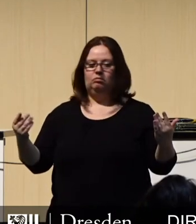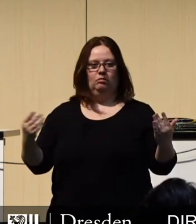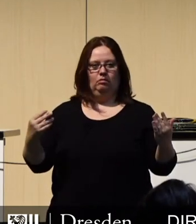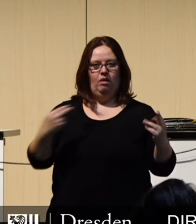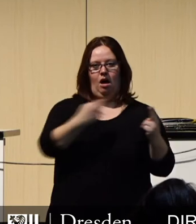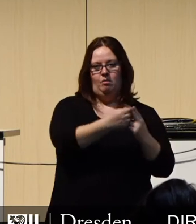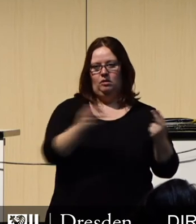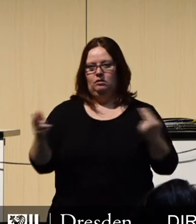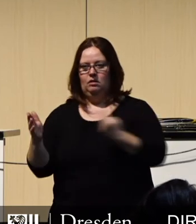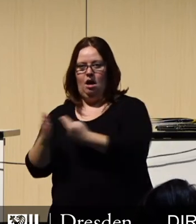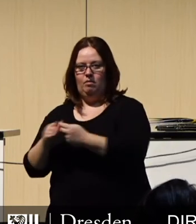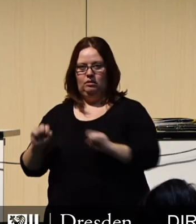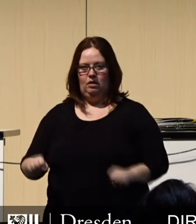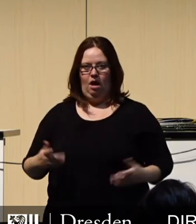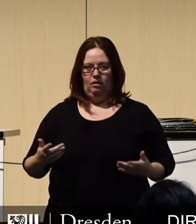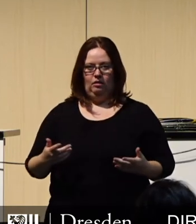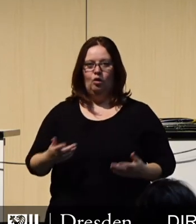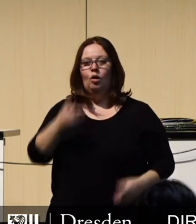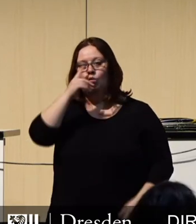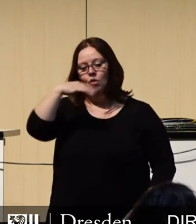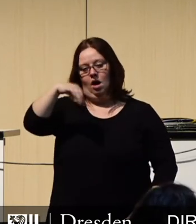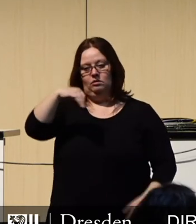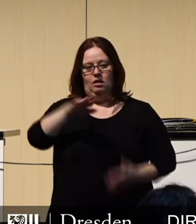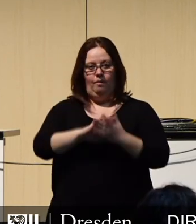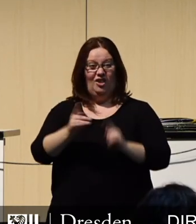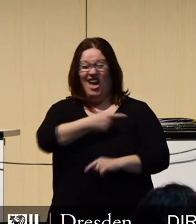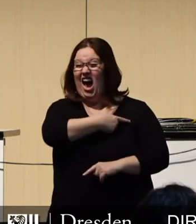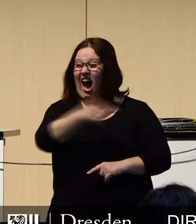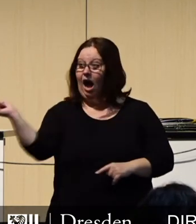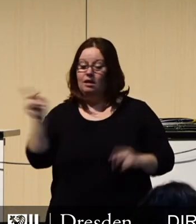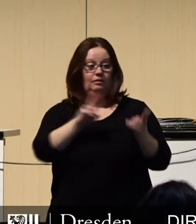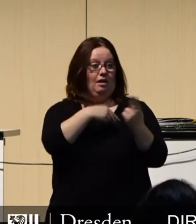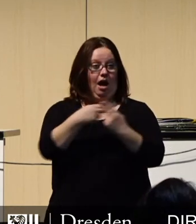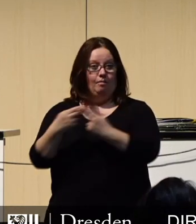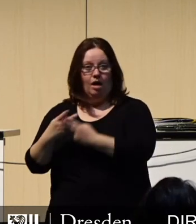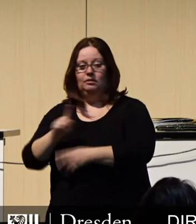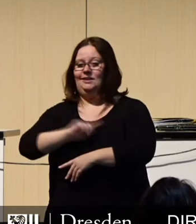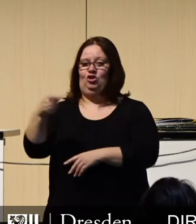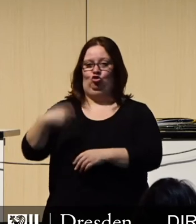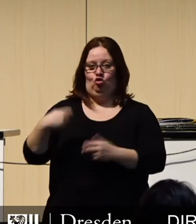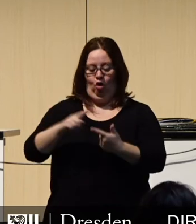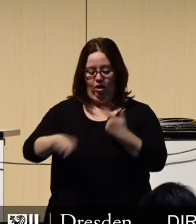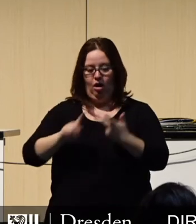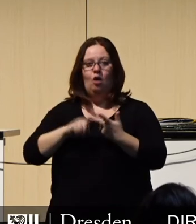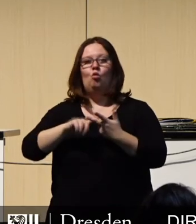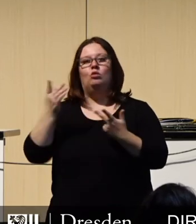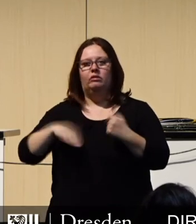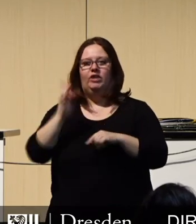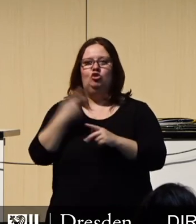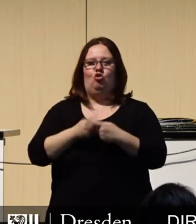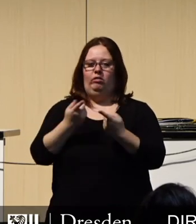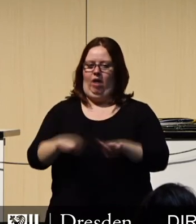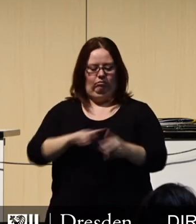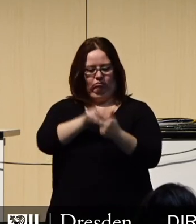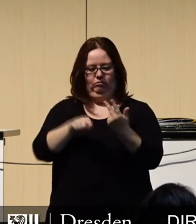nähern. Nur eines wird sicherlich nicht funktionieren. Alle Wünsche erfüllen, nichts teuer werden zu lassen und gleichzeitig schuldenfrei bleiben.